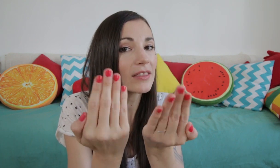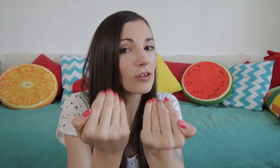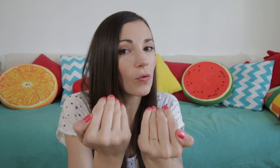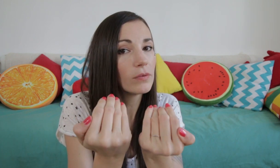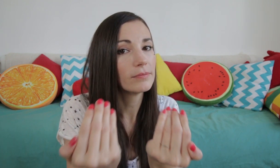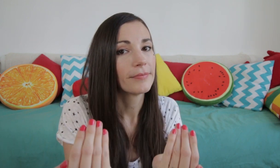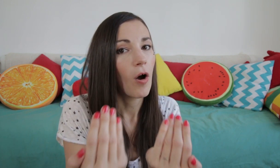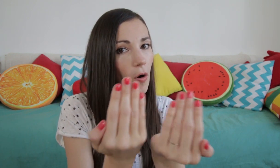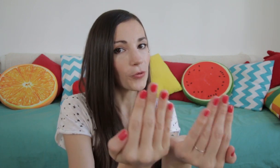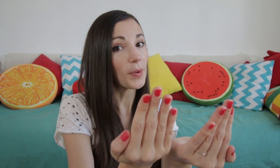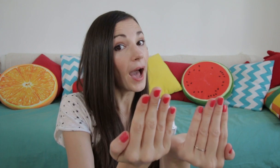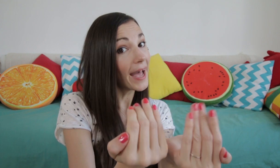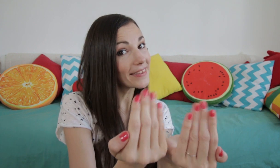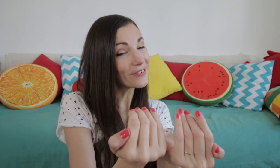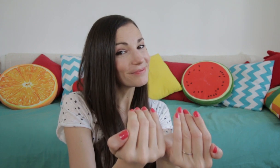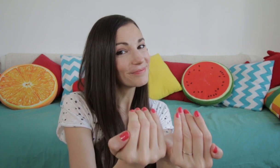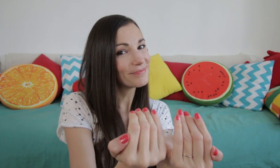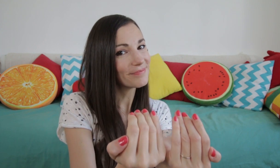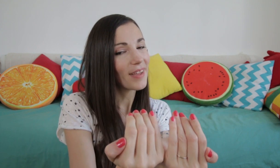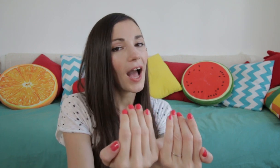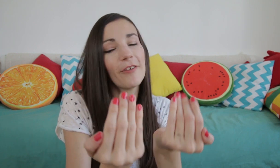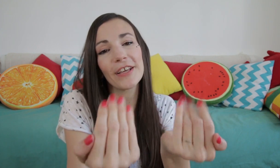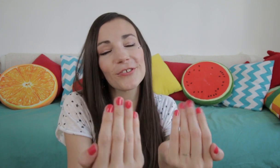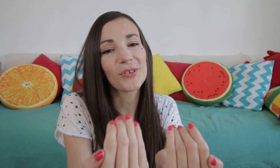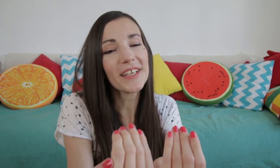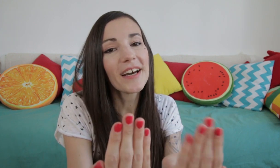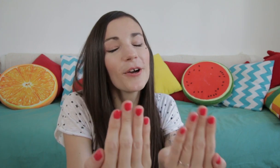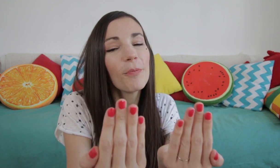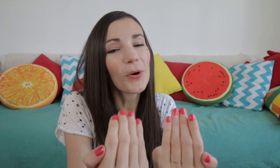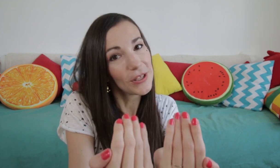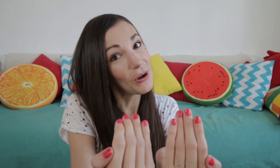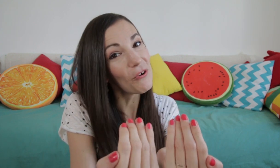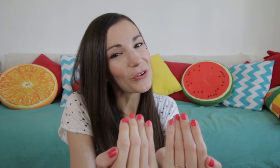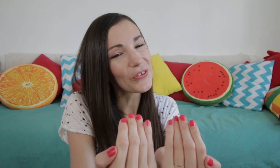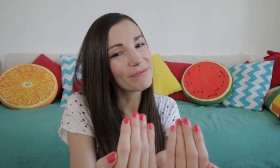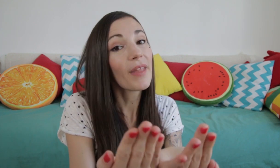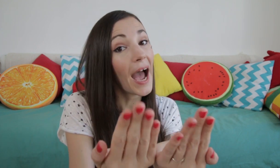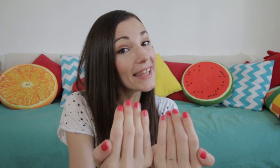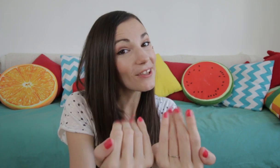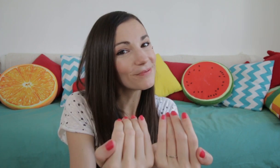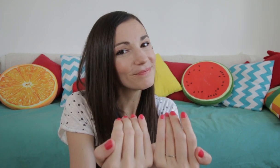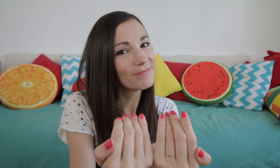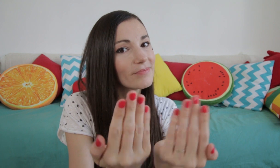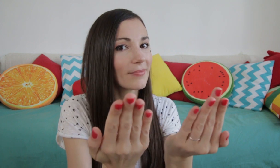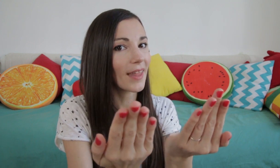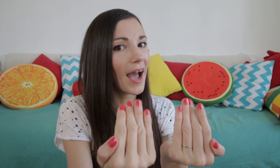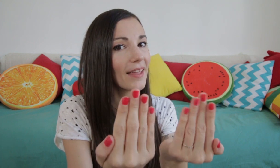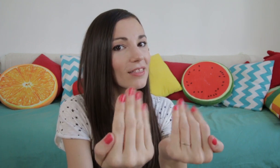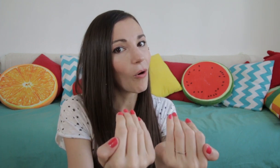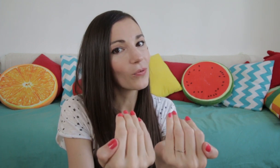Attends. On montre bien. Attends. Avec un sourire pour qu'il soit en confiance. Attends. Attends.